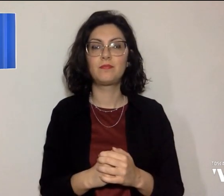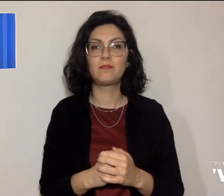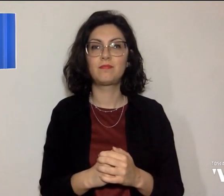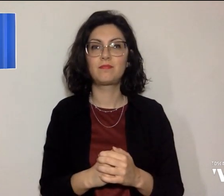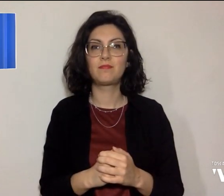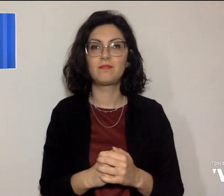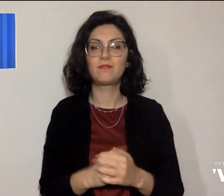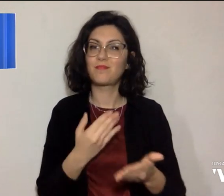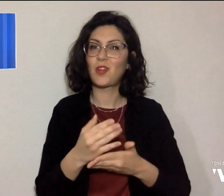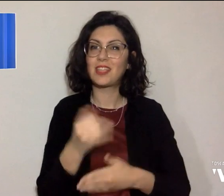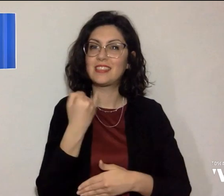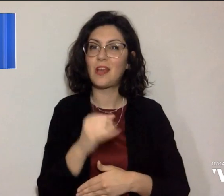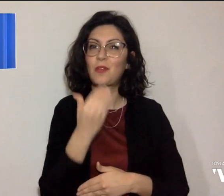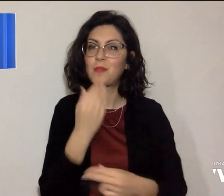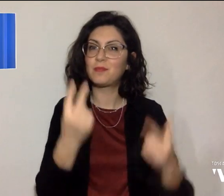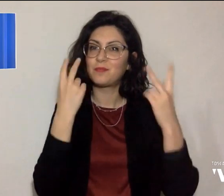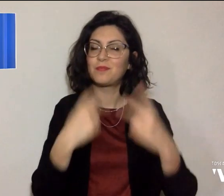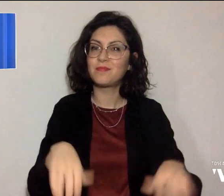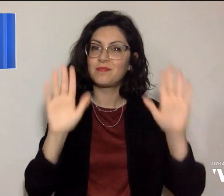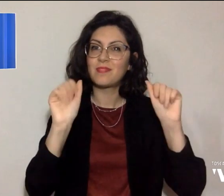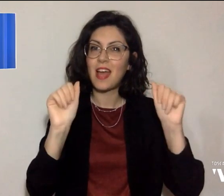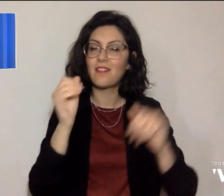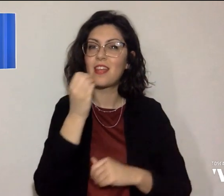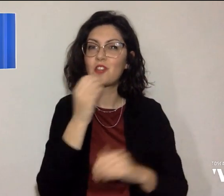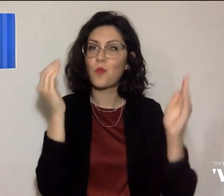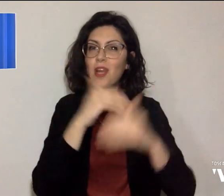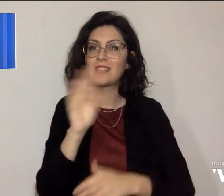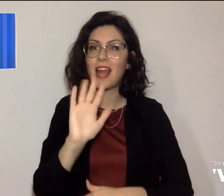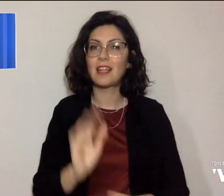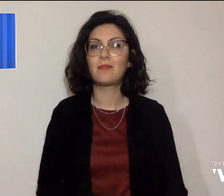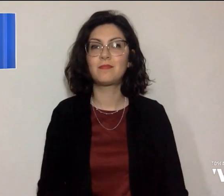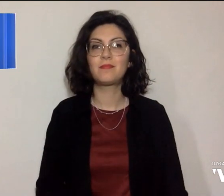Ed è tutto per questa sera, grazie per averci seguiti, arrivederci!